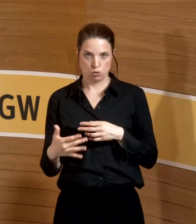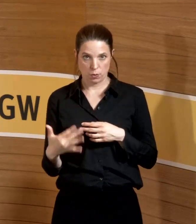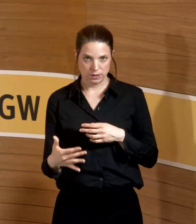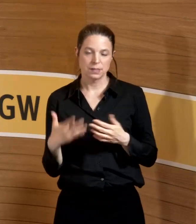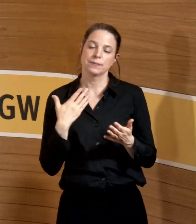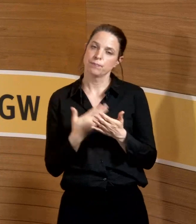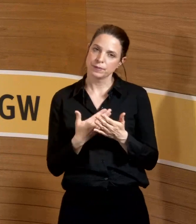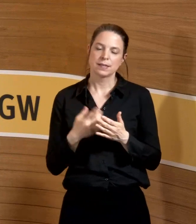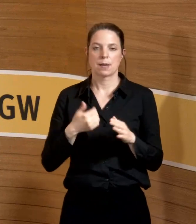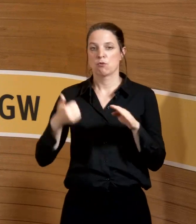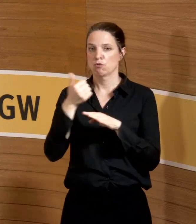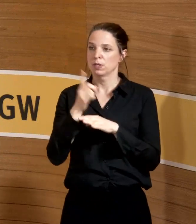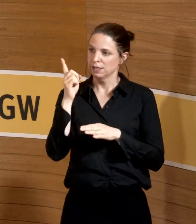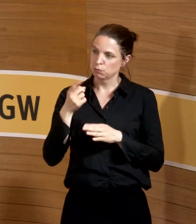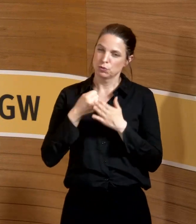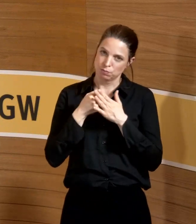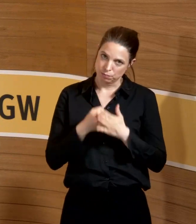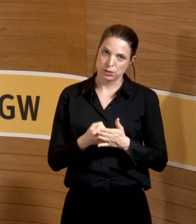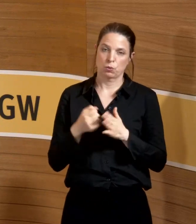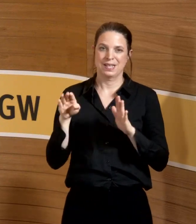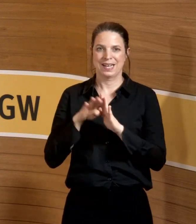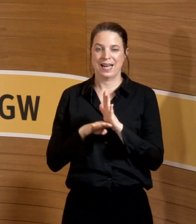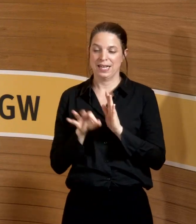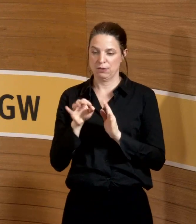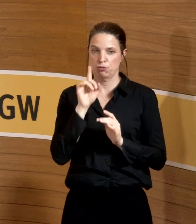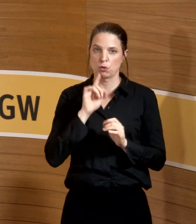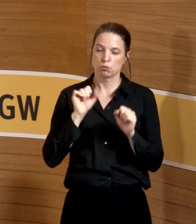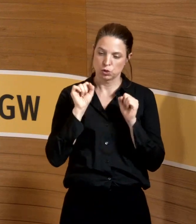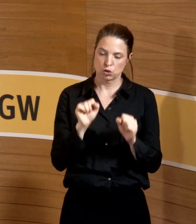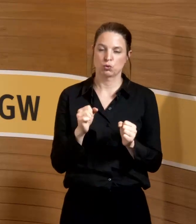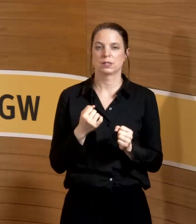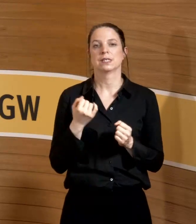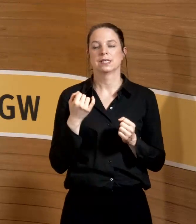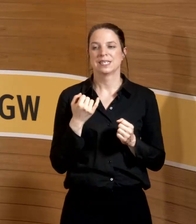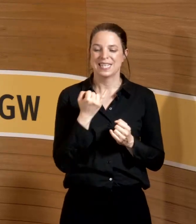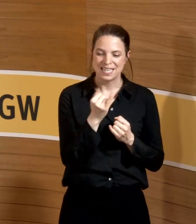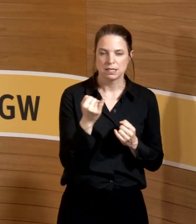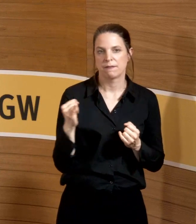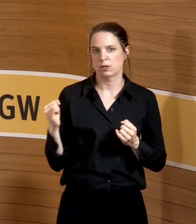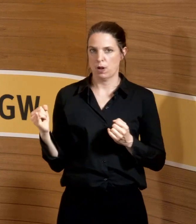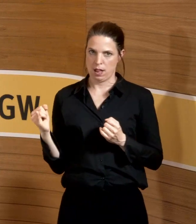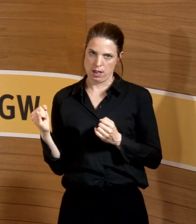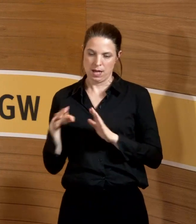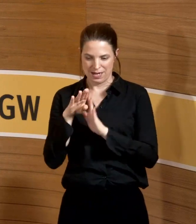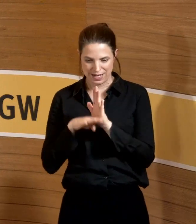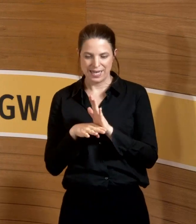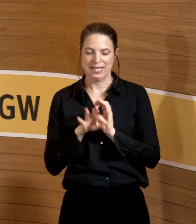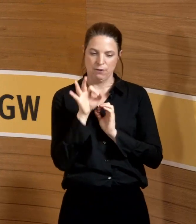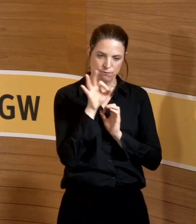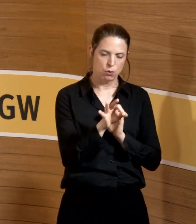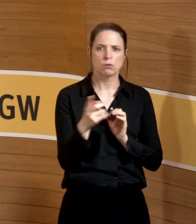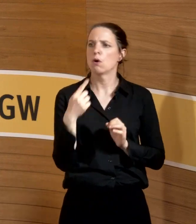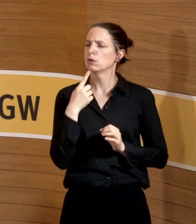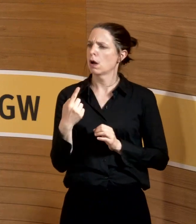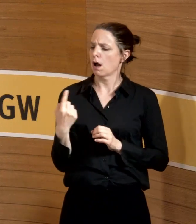man dann auch vor den Vorgesetzten betonen, diese Regelungen sind für eine bestimmte Schwangere dann zusammengestellt, nicht, dass der Chef dann